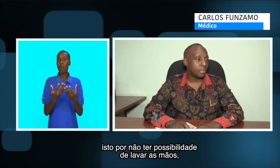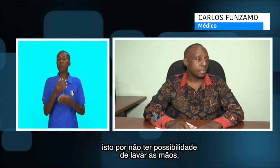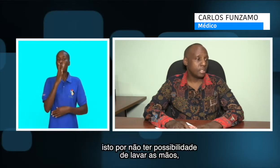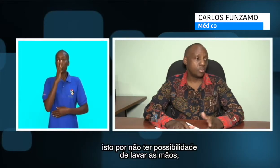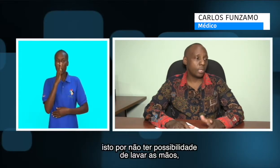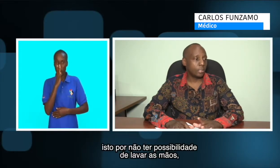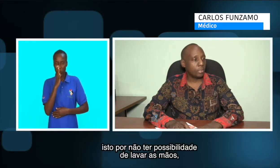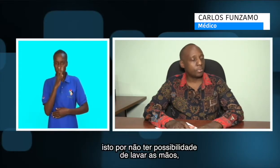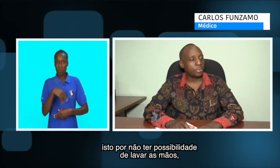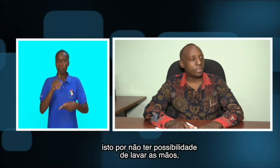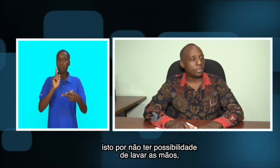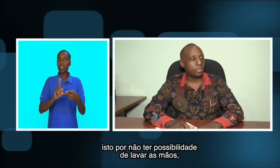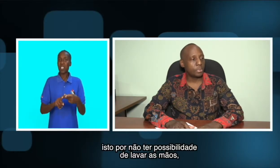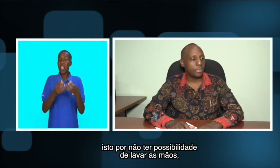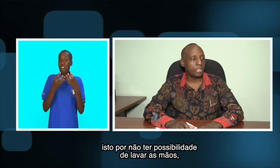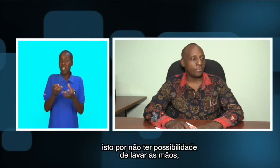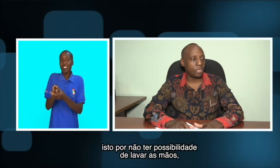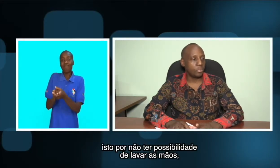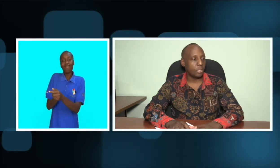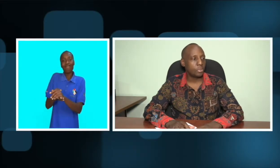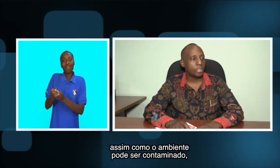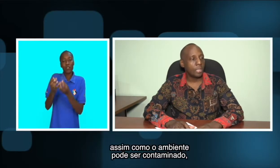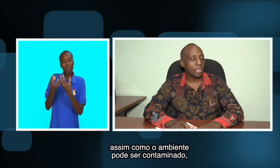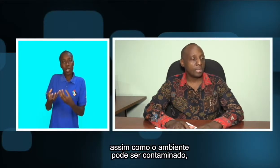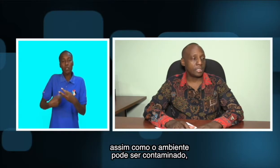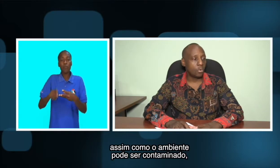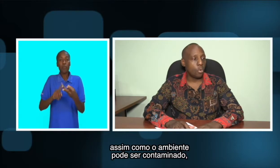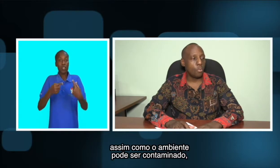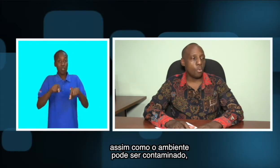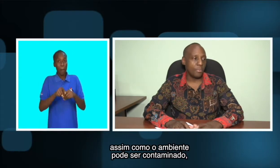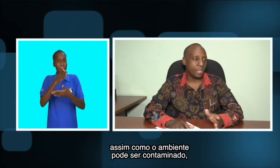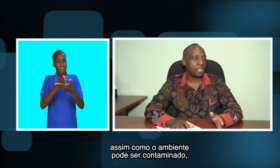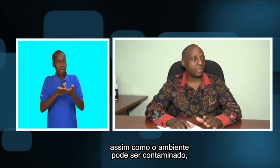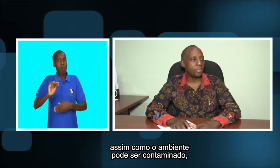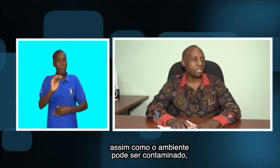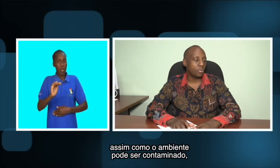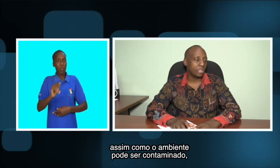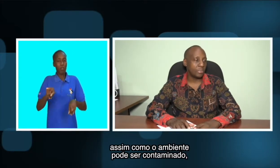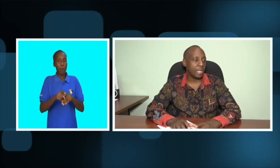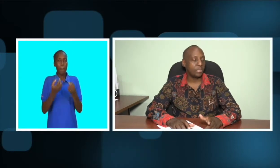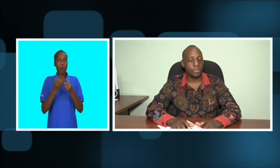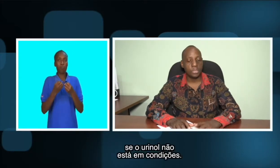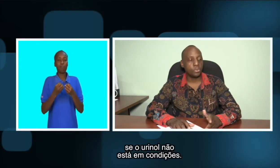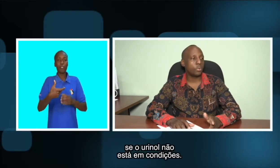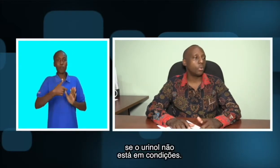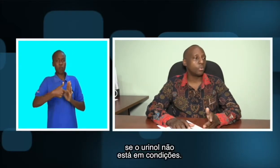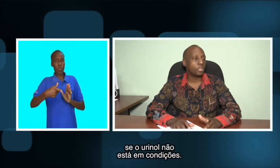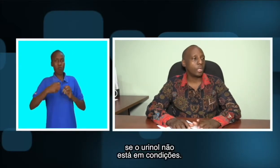Isto é, tem possibilidade de lavar as mãos. Assim como o ambiente também pode ser contaminado se o rinóis não está em